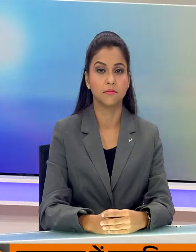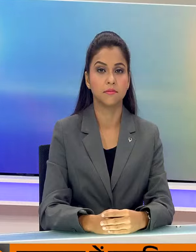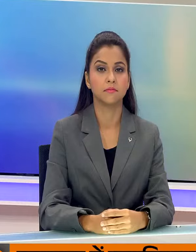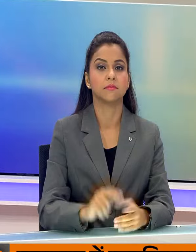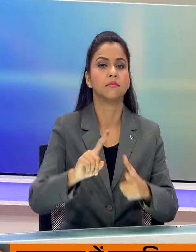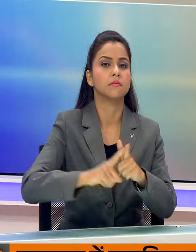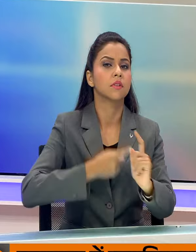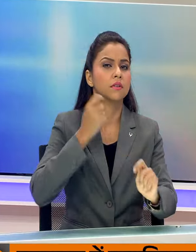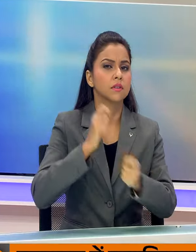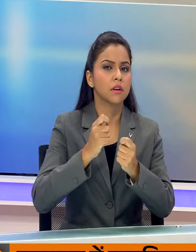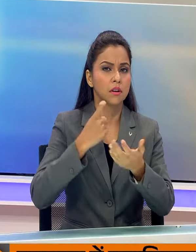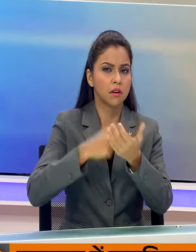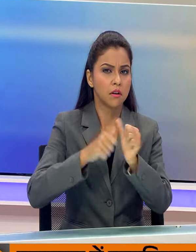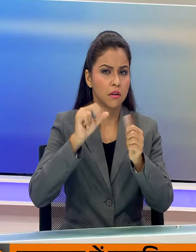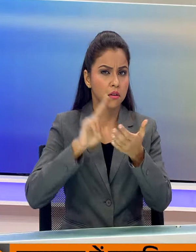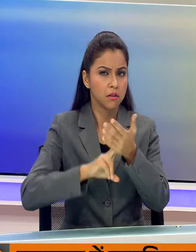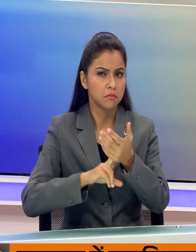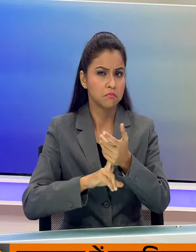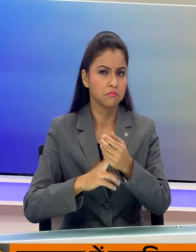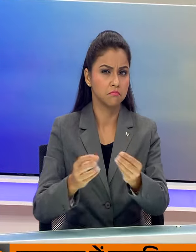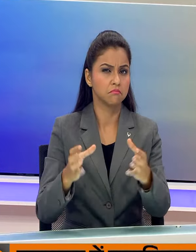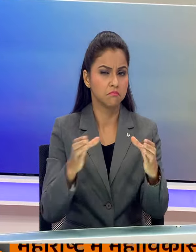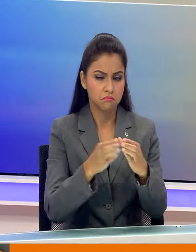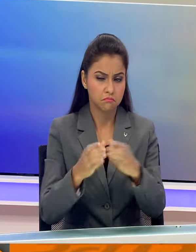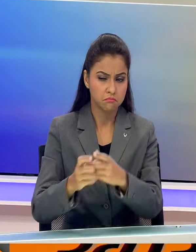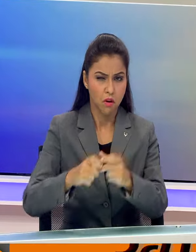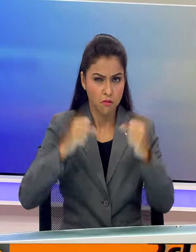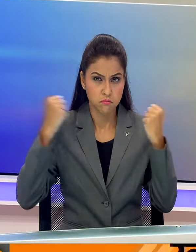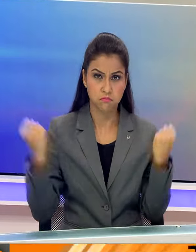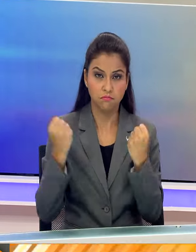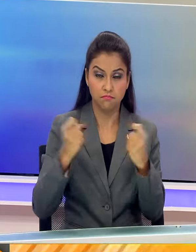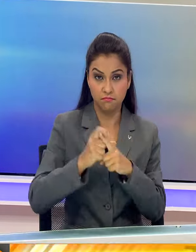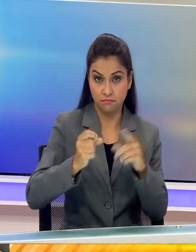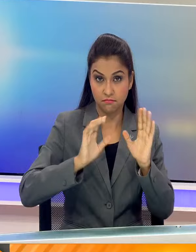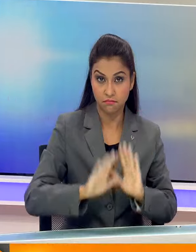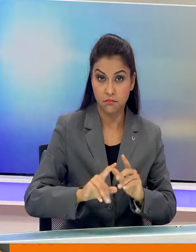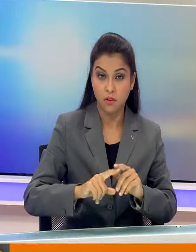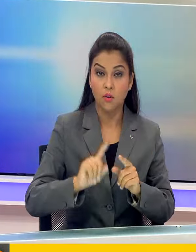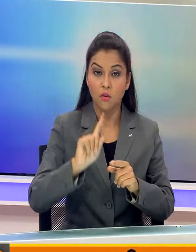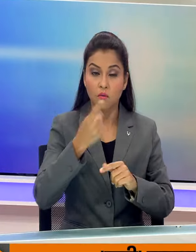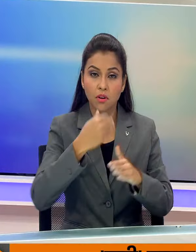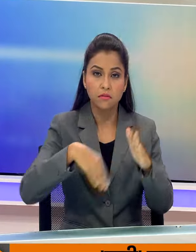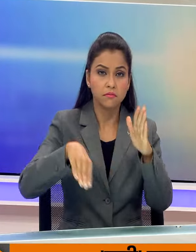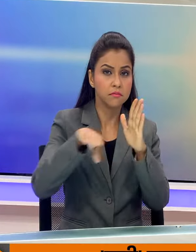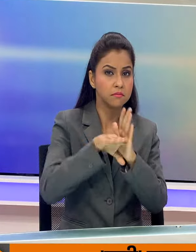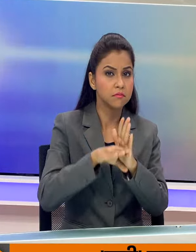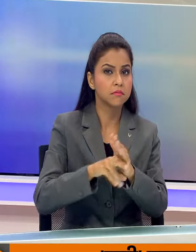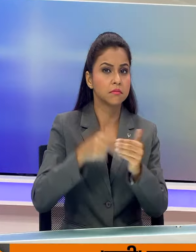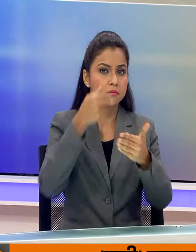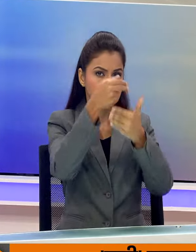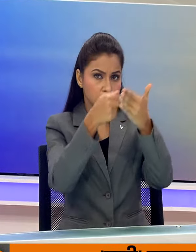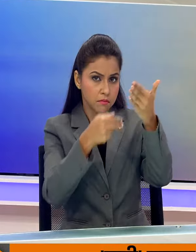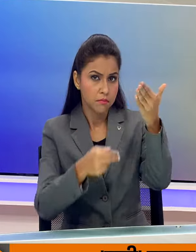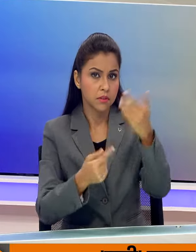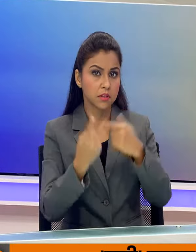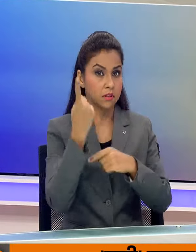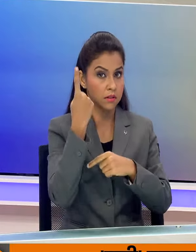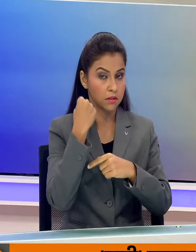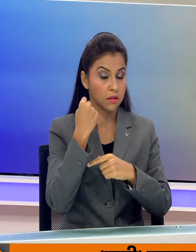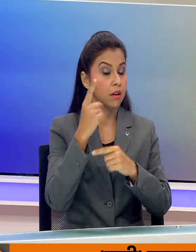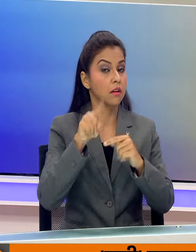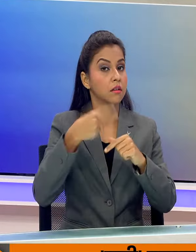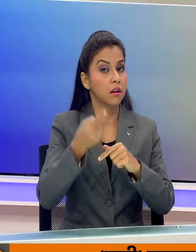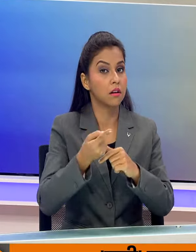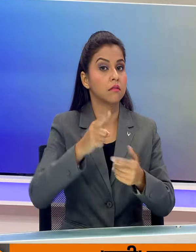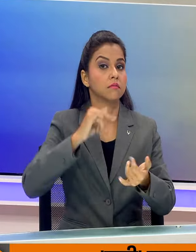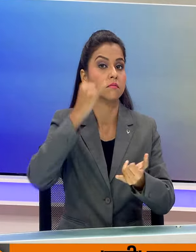जारखन का रण साधने के लिए पार्टियों ने अपनी ताकत जोंगती है पहले चुरण के चुनाव के लिए नामांकन का कल आखरी दिन है